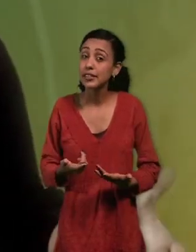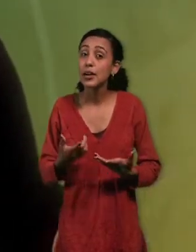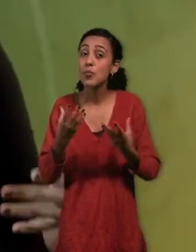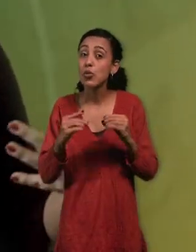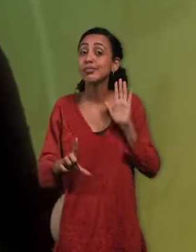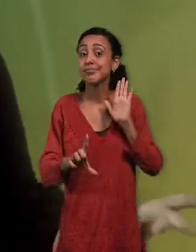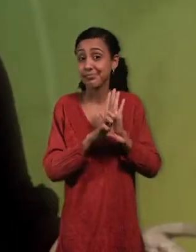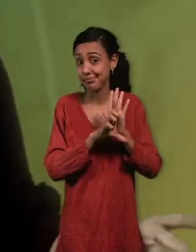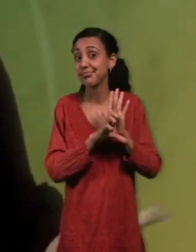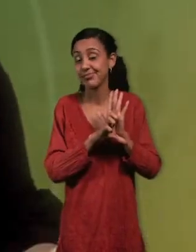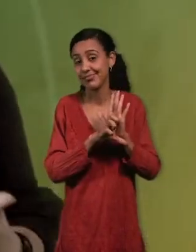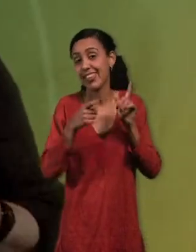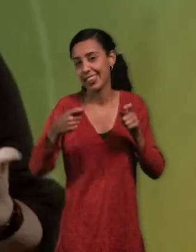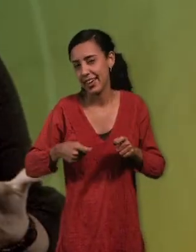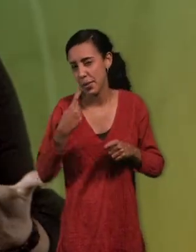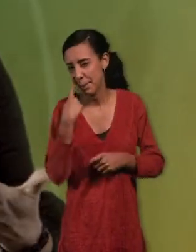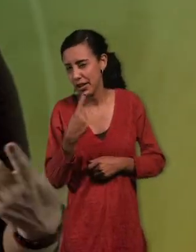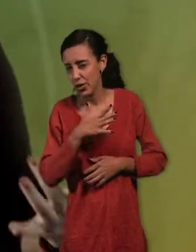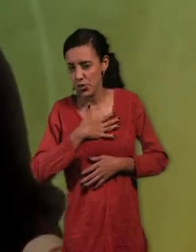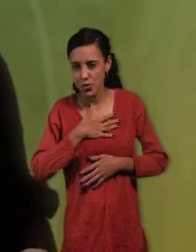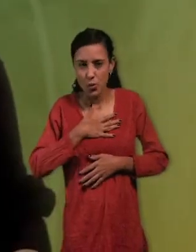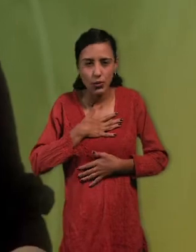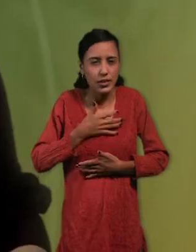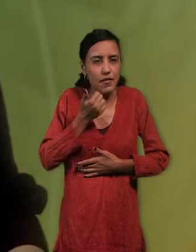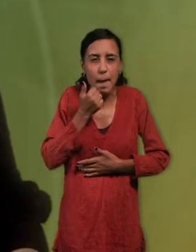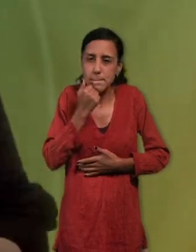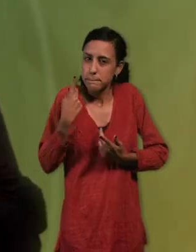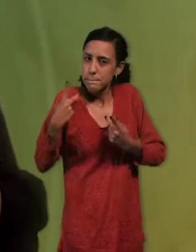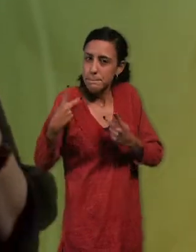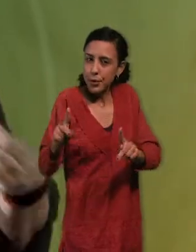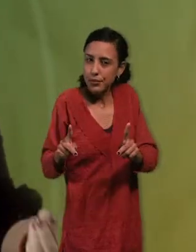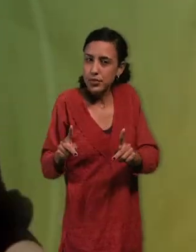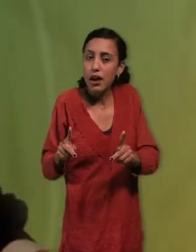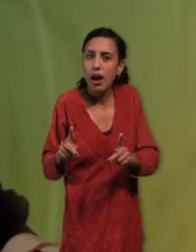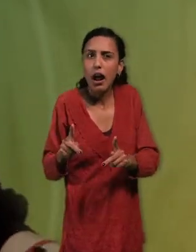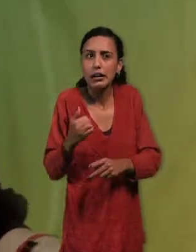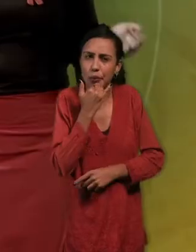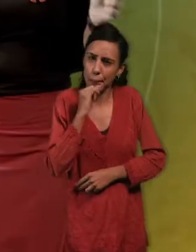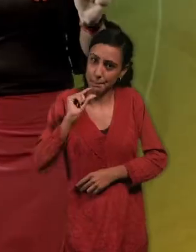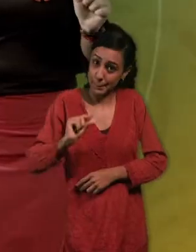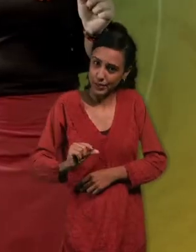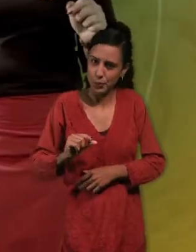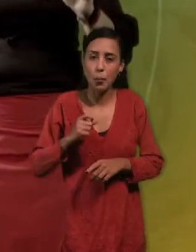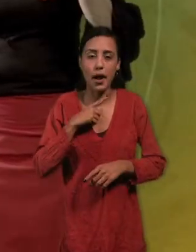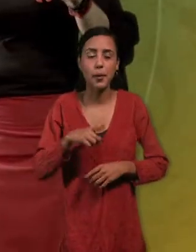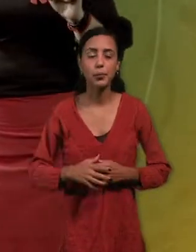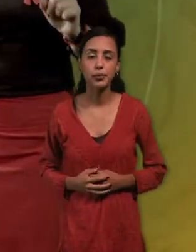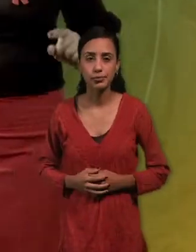de reglas que nos permitirán que nuestra animación quede más profesional, o sea, que se vea con menos errores. Por ejemplo, la cámara